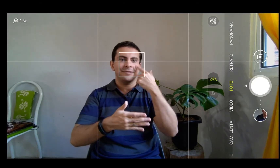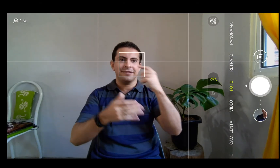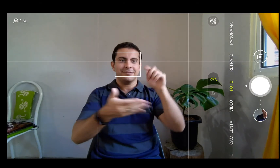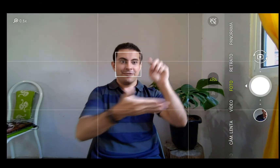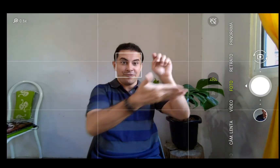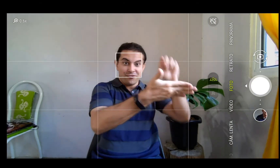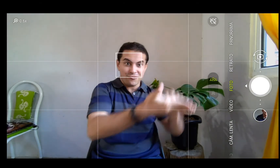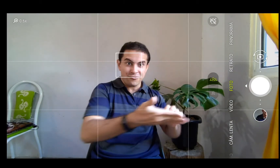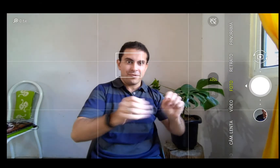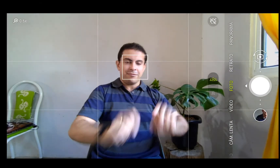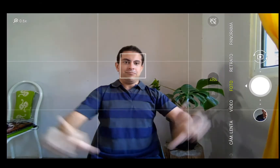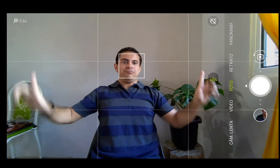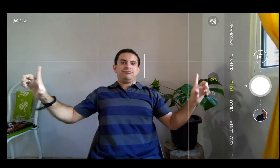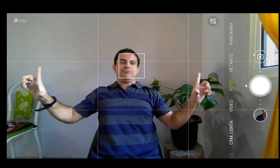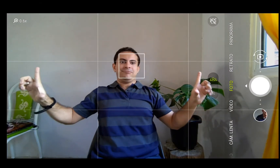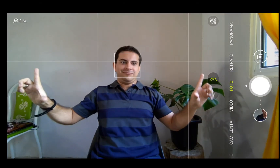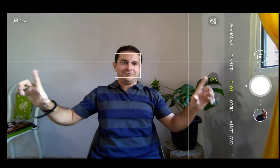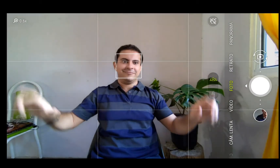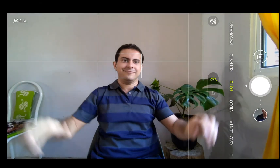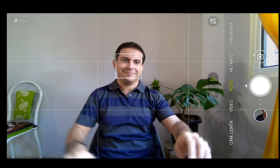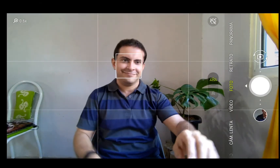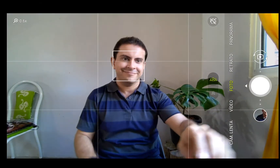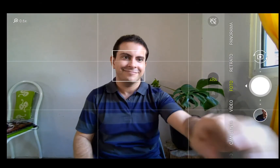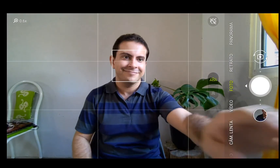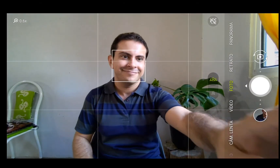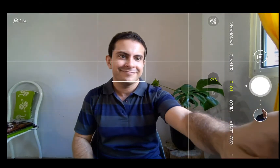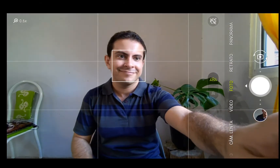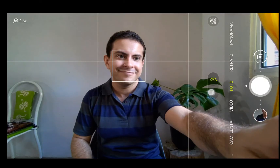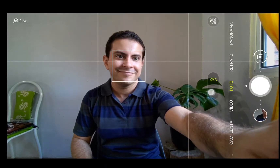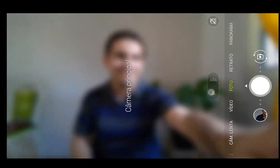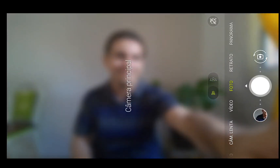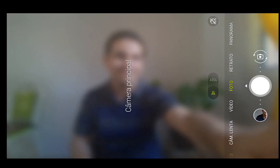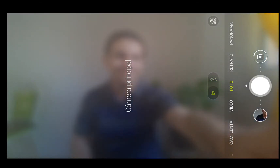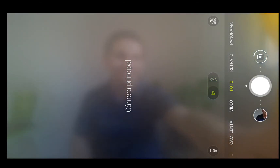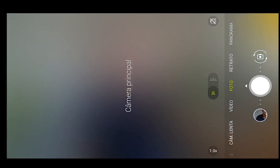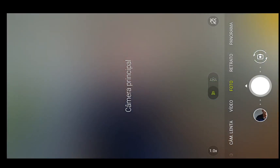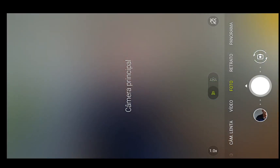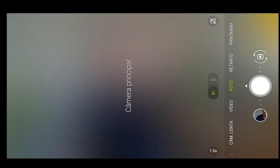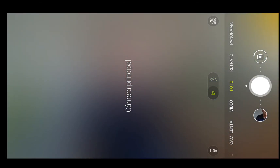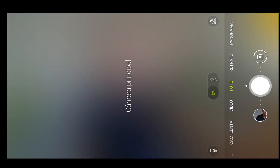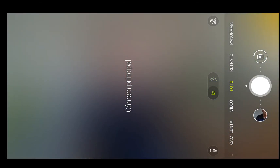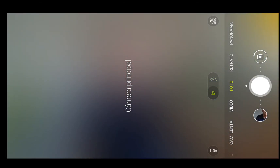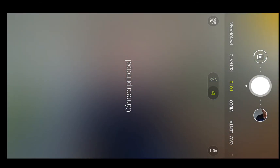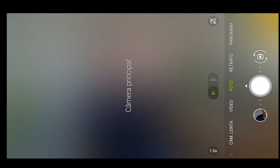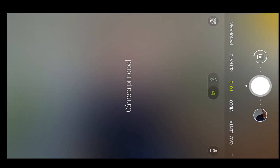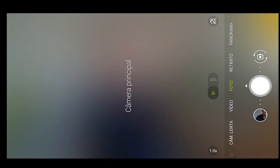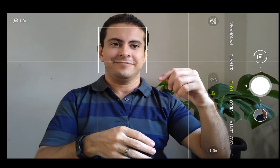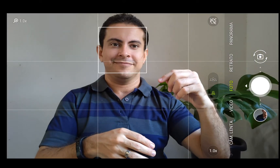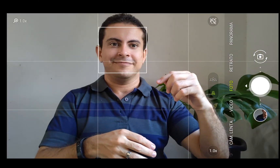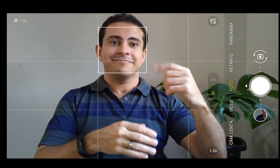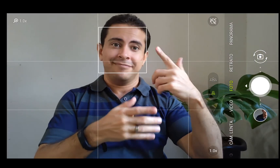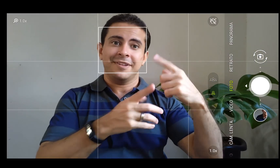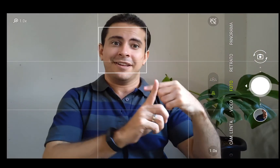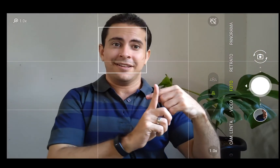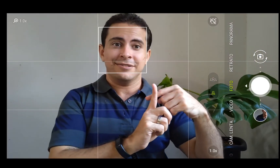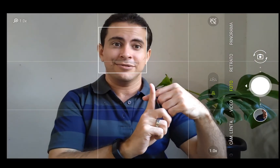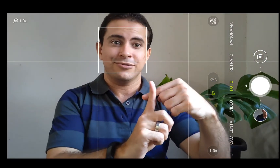aí depois passa para a câmera principal e vai dando o zoom, né, lembrando que é um zoom digital, não é um zoom óptico,